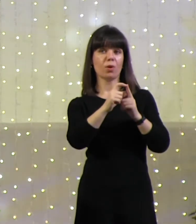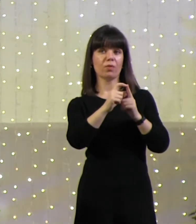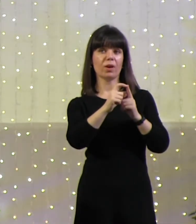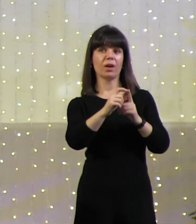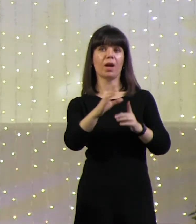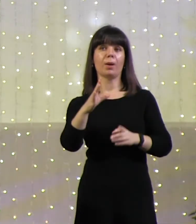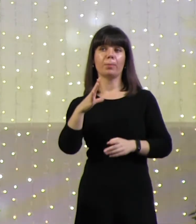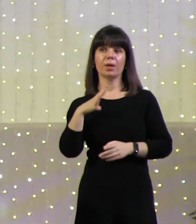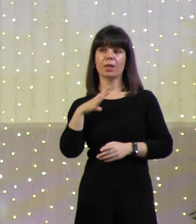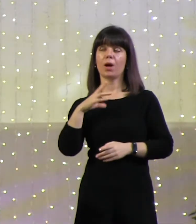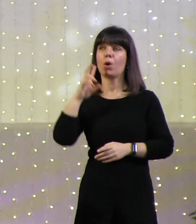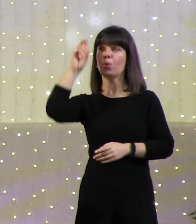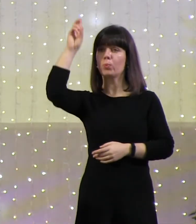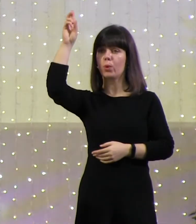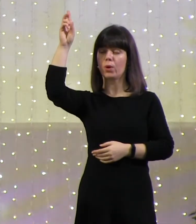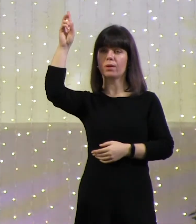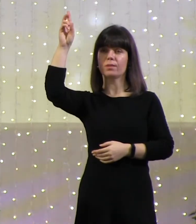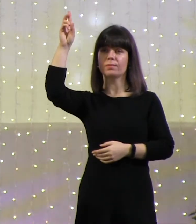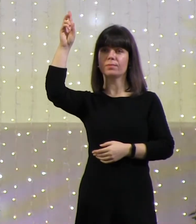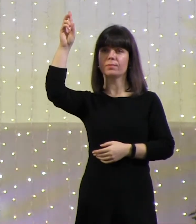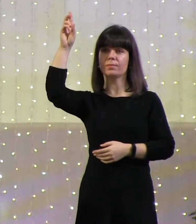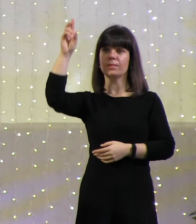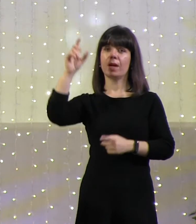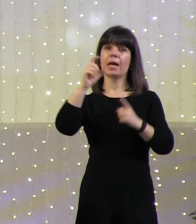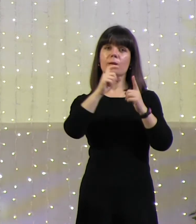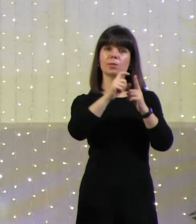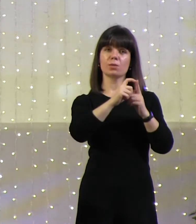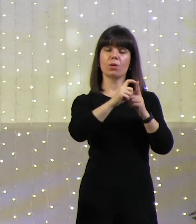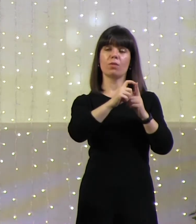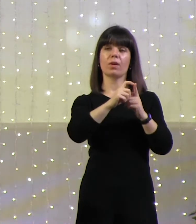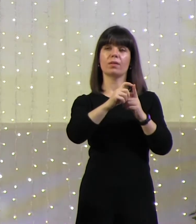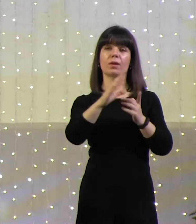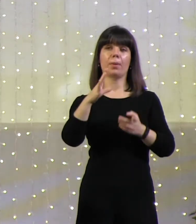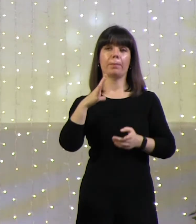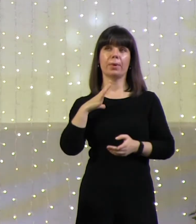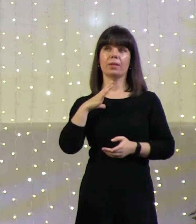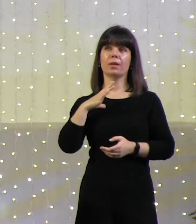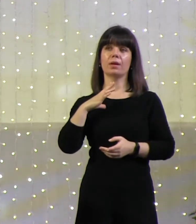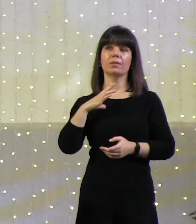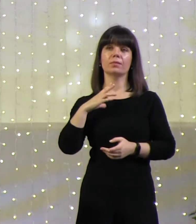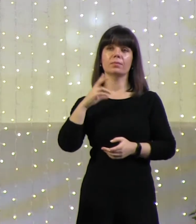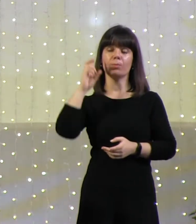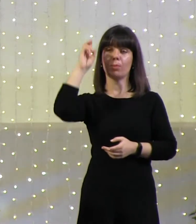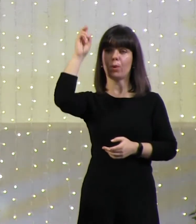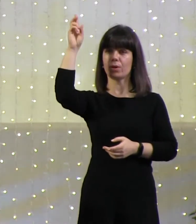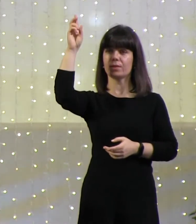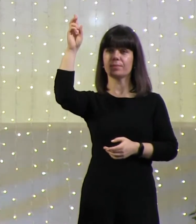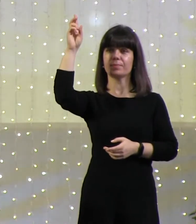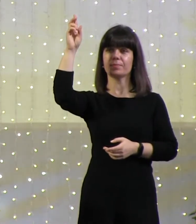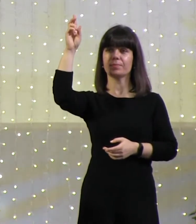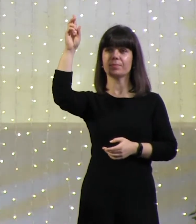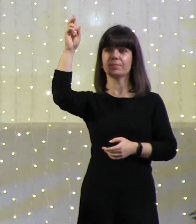было у Бога. И Слово было Бог.